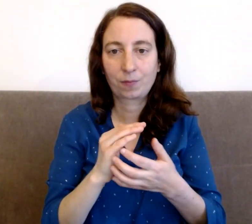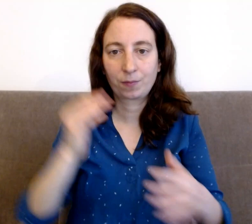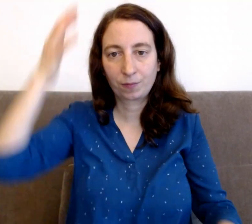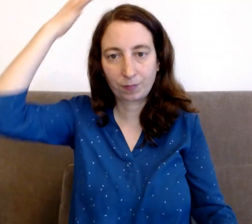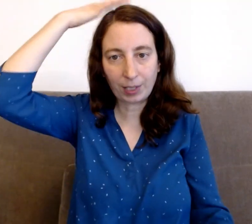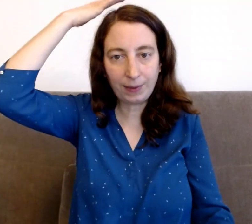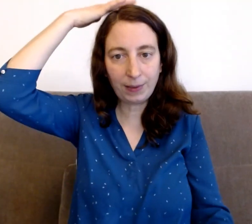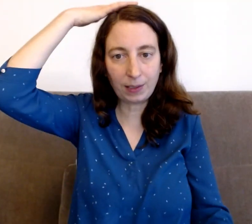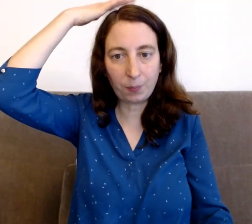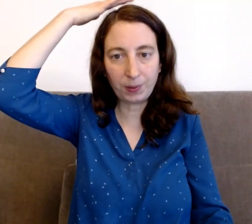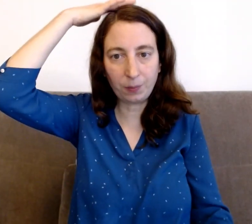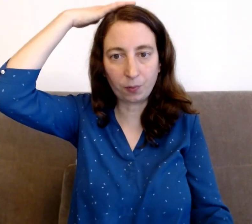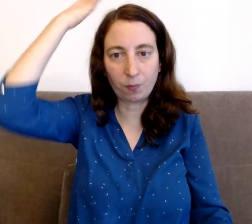Et si c'était possible pour moi